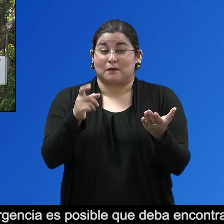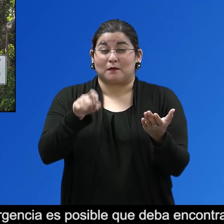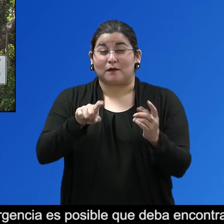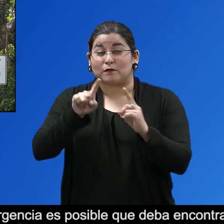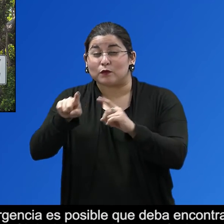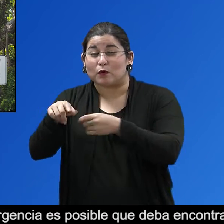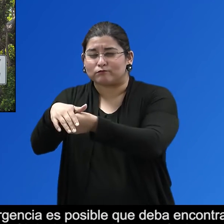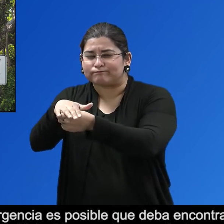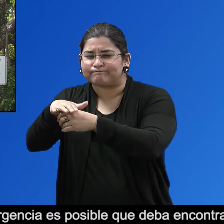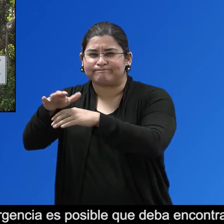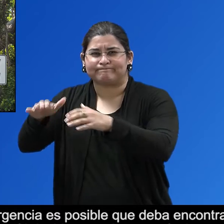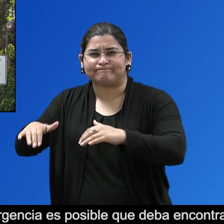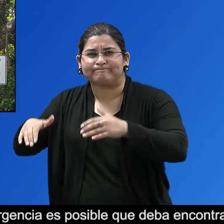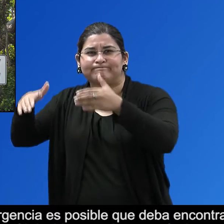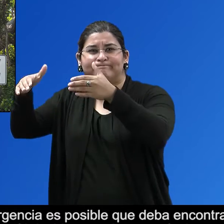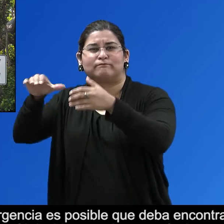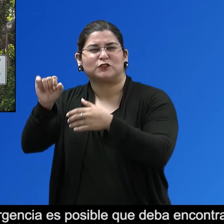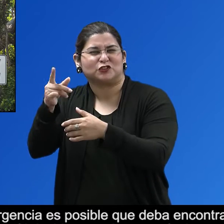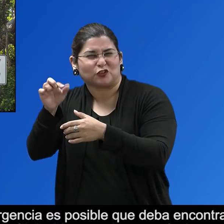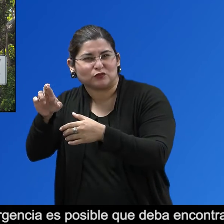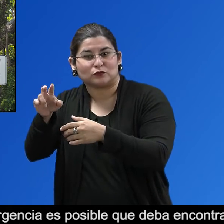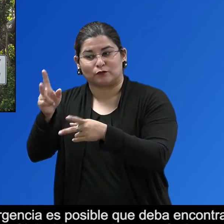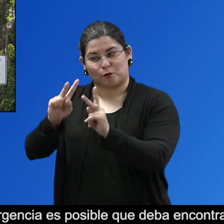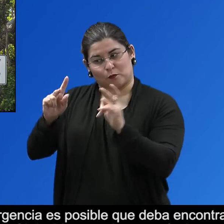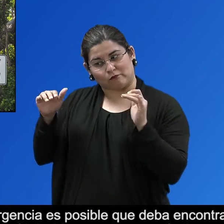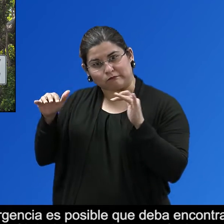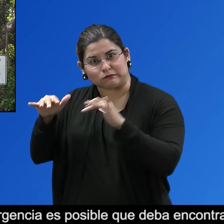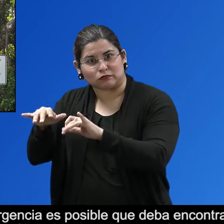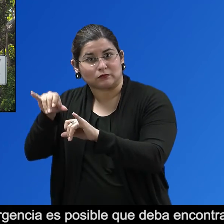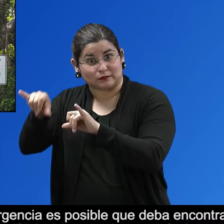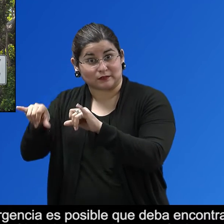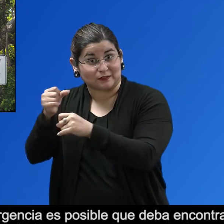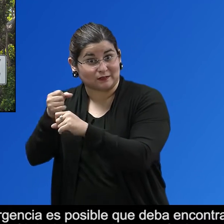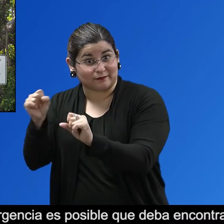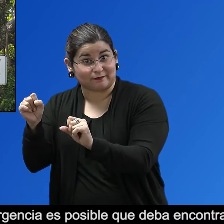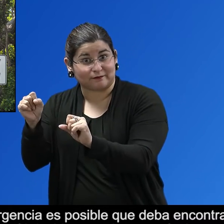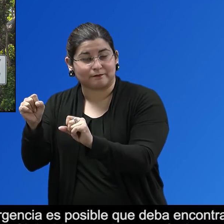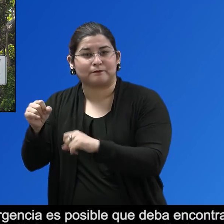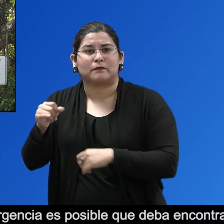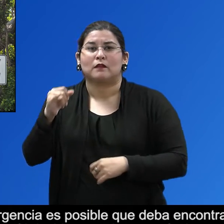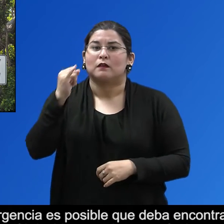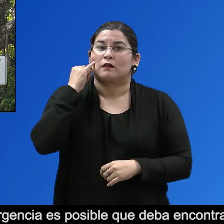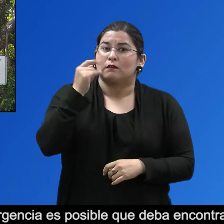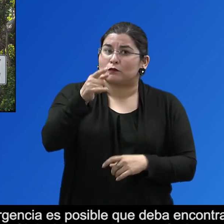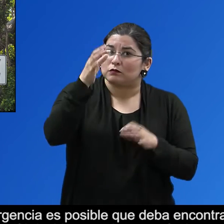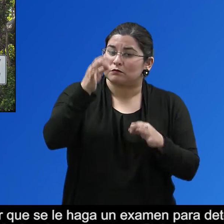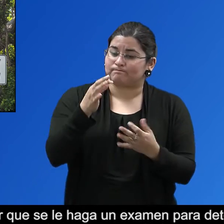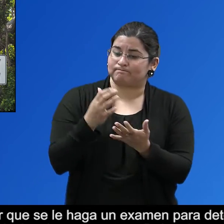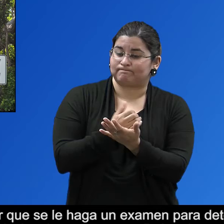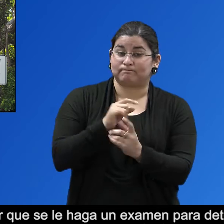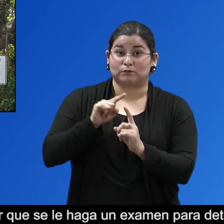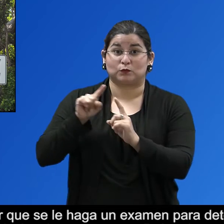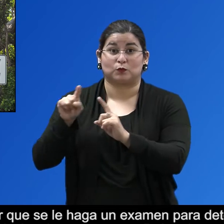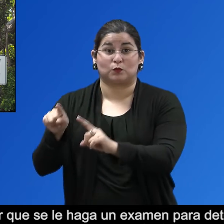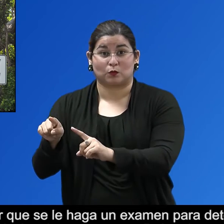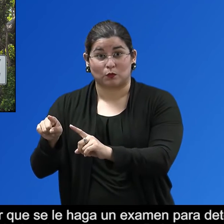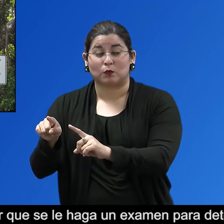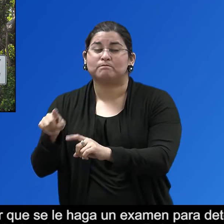refugio de atención colectiva. Si decide recurrir a un refugio en caso de emergencia, debe